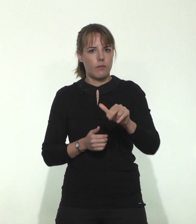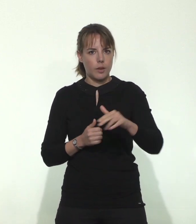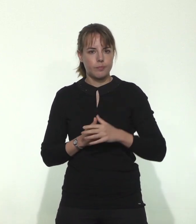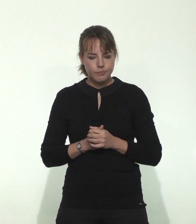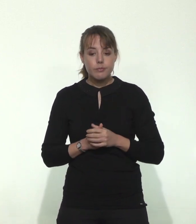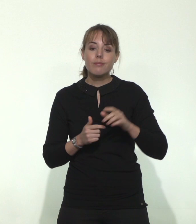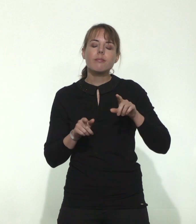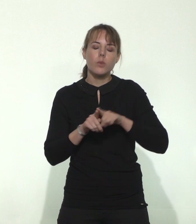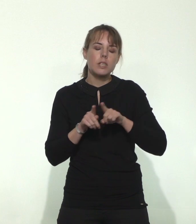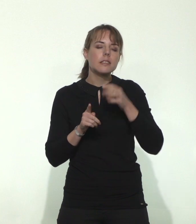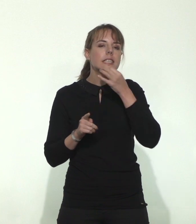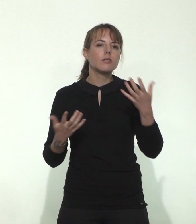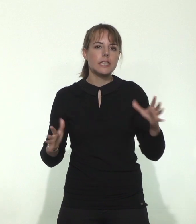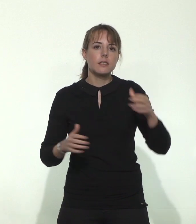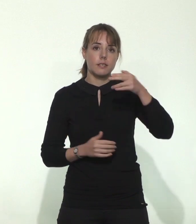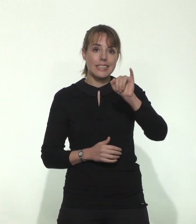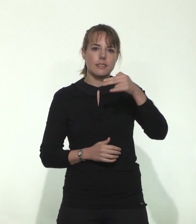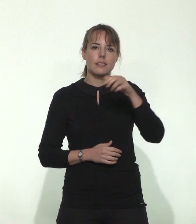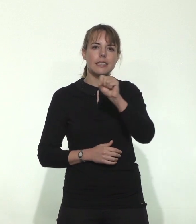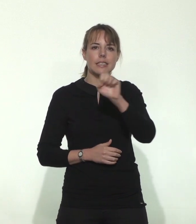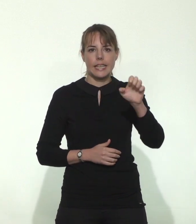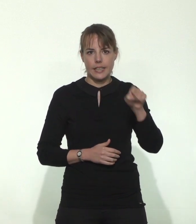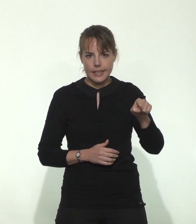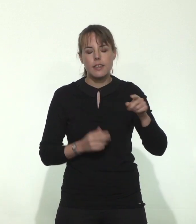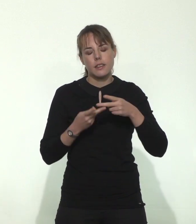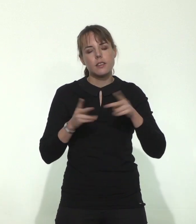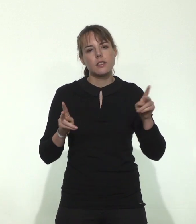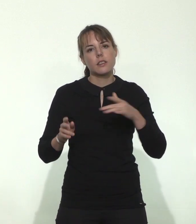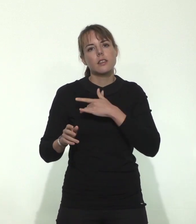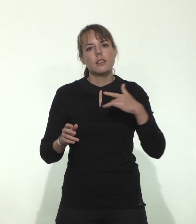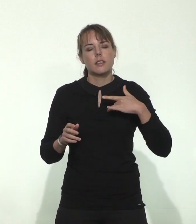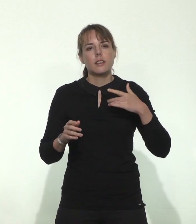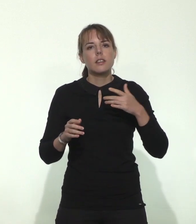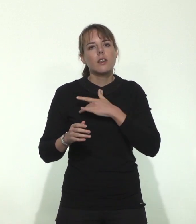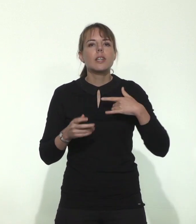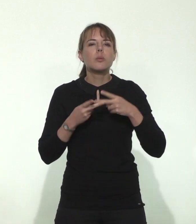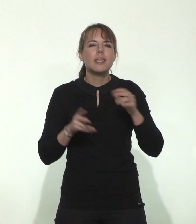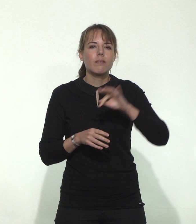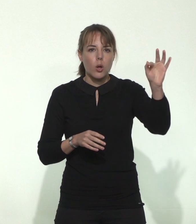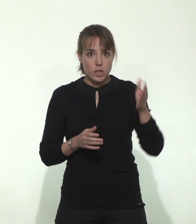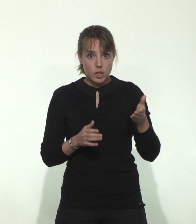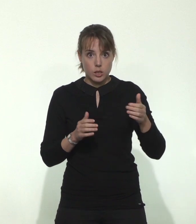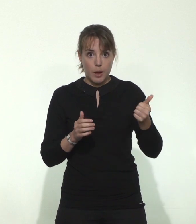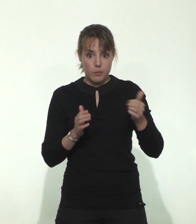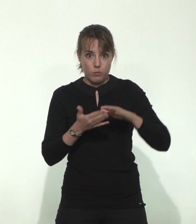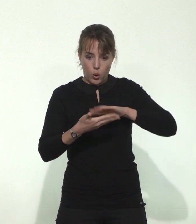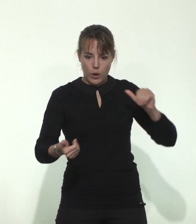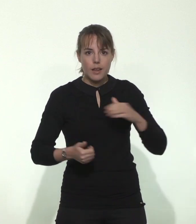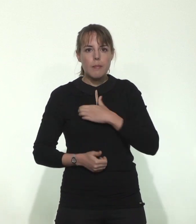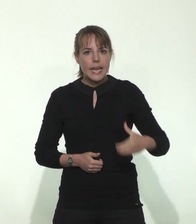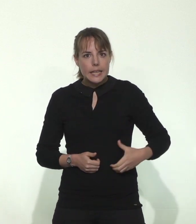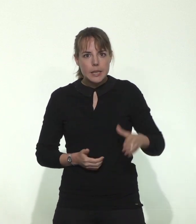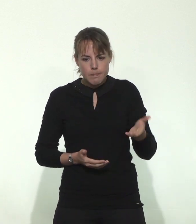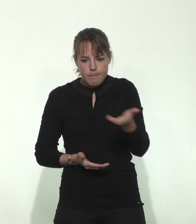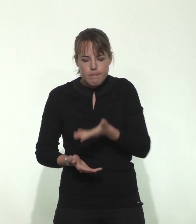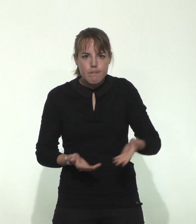'ai cité aussi ce soir, l'INSEE en particulier et Santé publique France ont demandé à ce que toutes les mairies par leurs officiers d'Etat civil remontent en